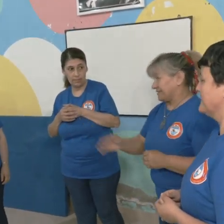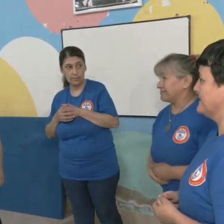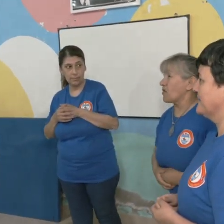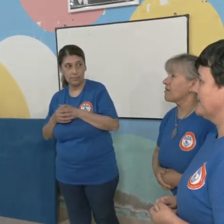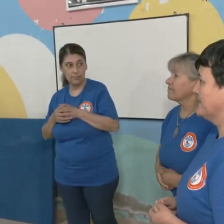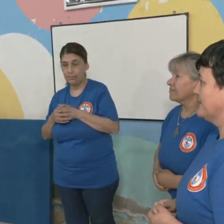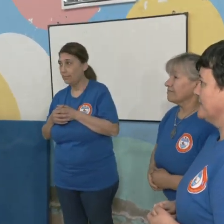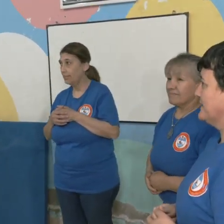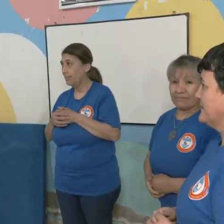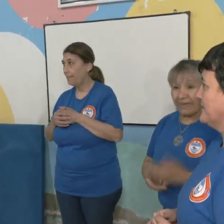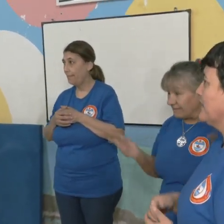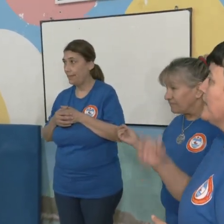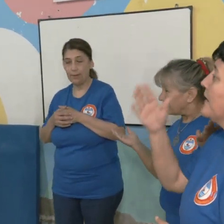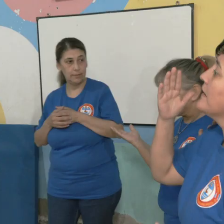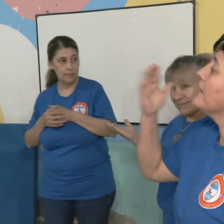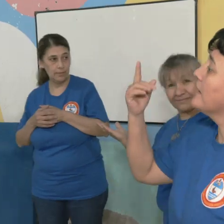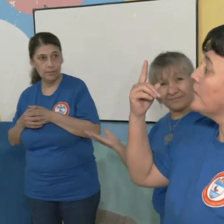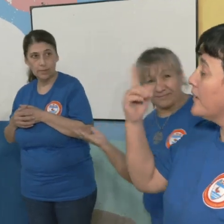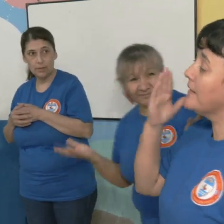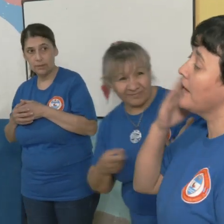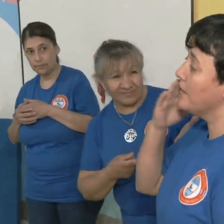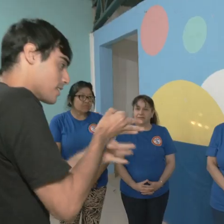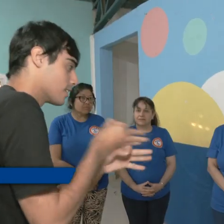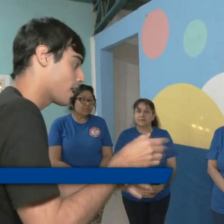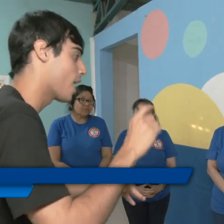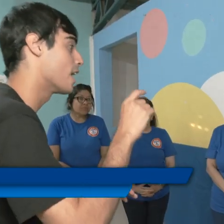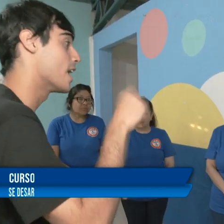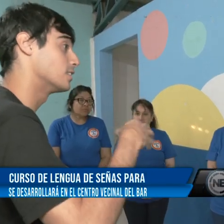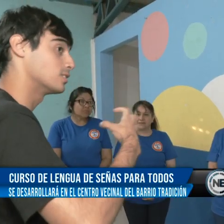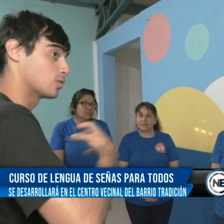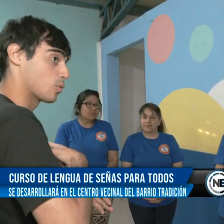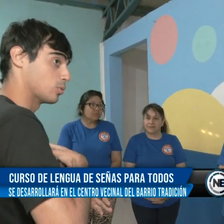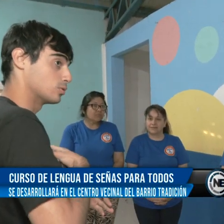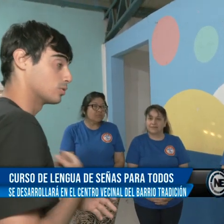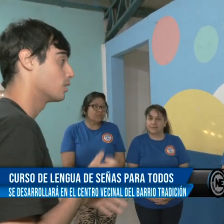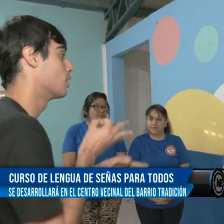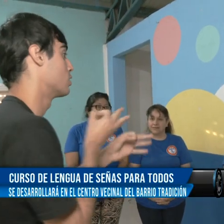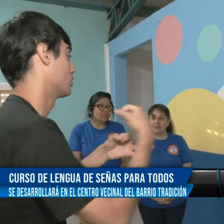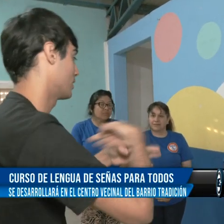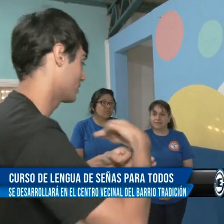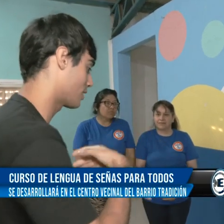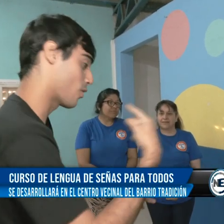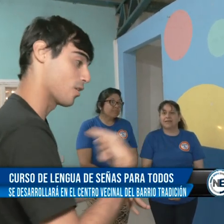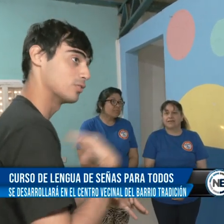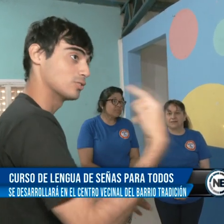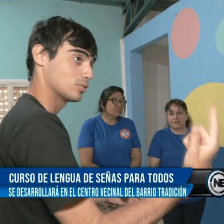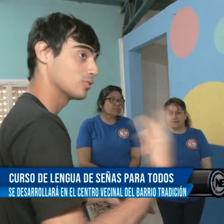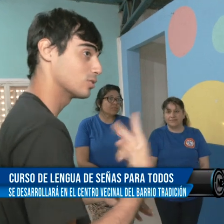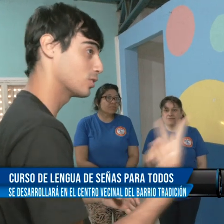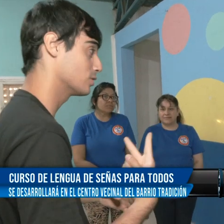Así que ellas son las que van a dictar, ellas son las que nos van a enseñar, nos enseñan a nosotros que somos los intérpretes, pero así también van a enseñar a